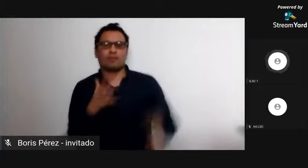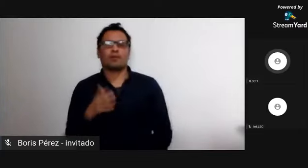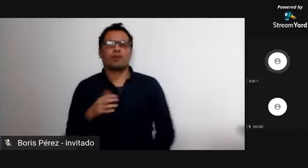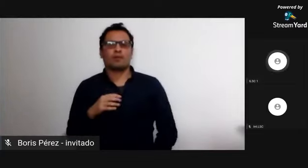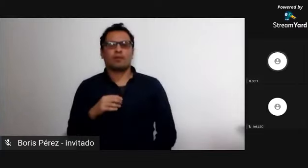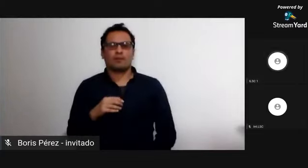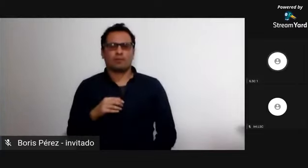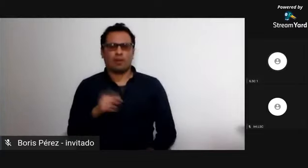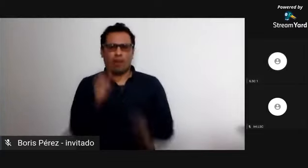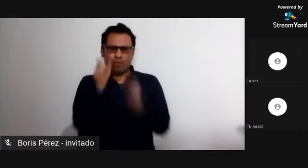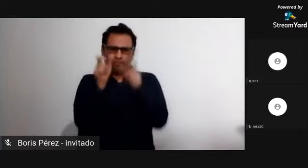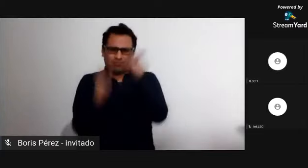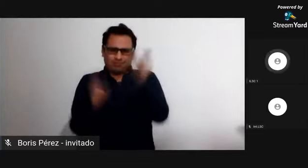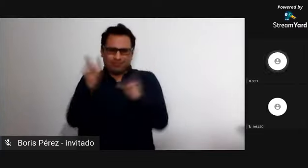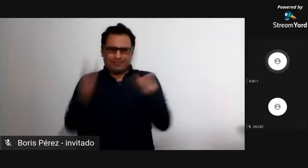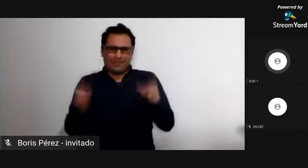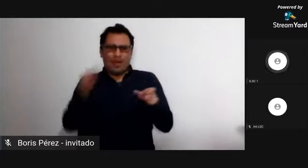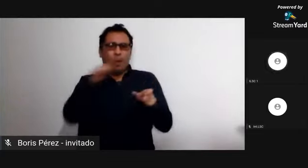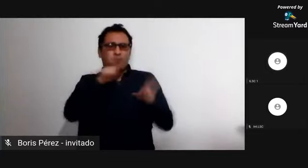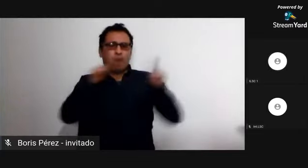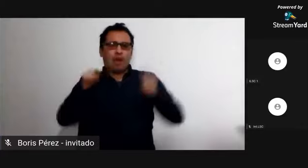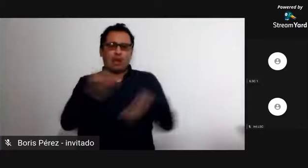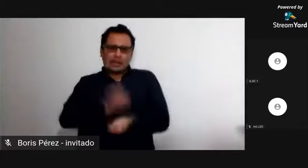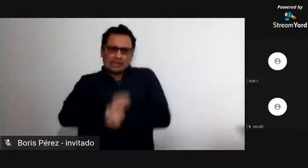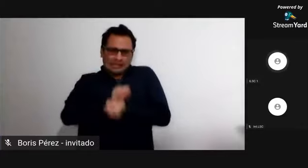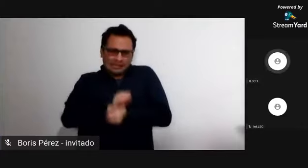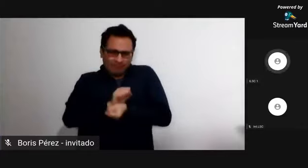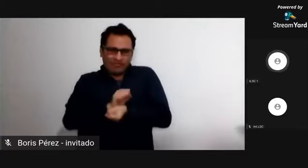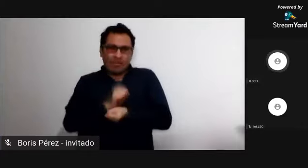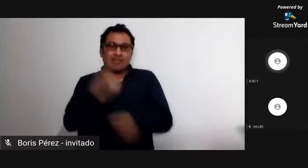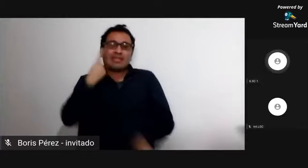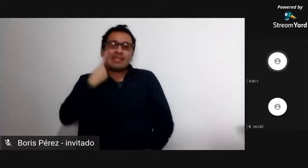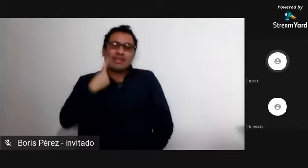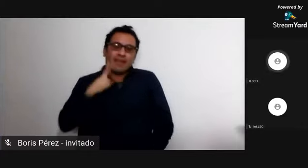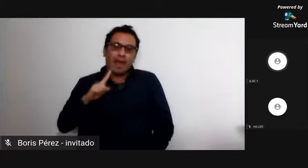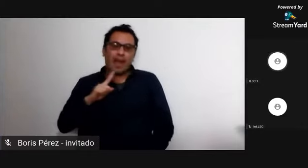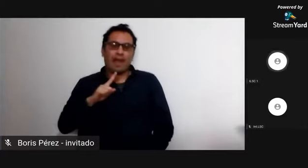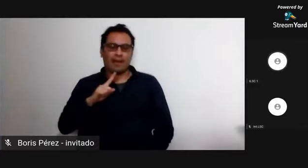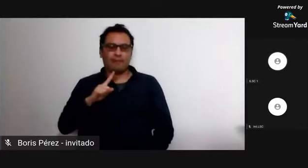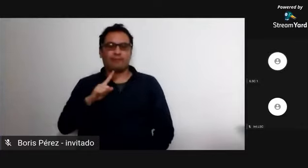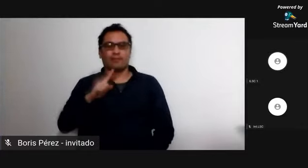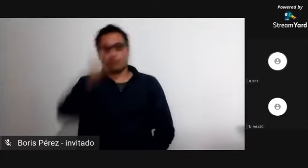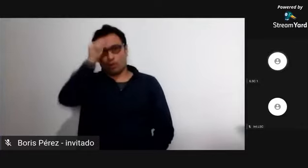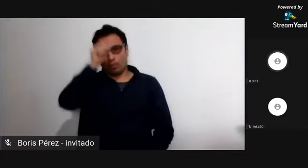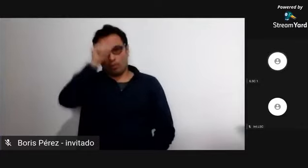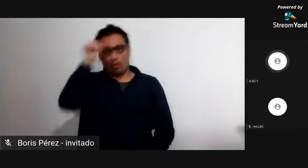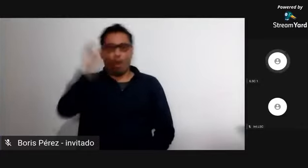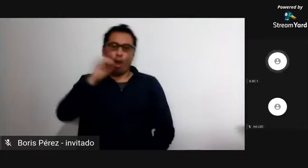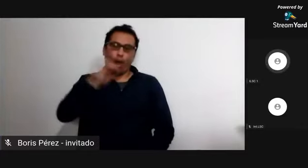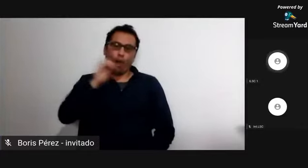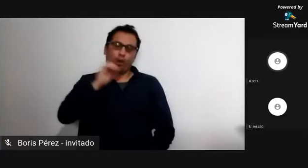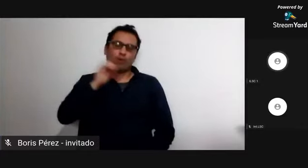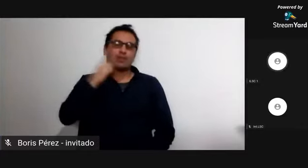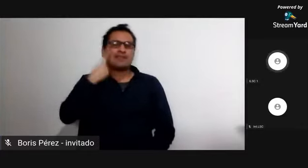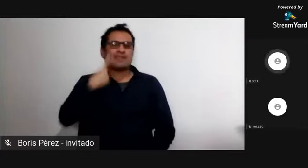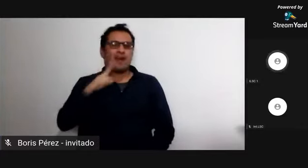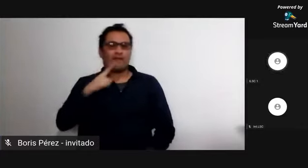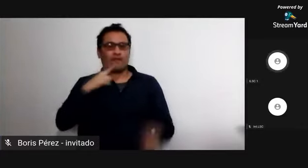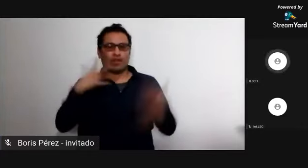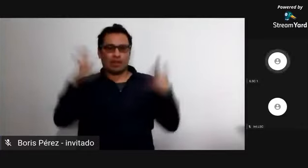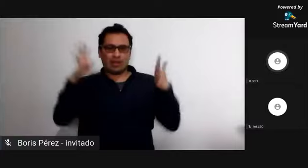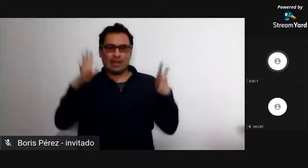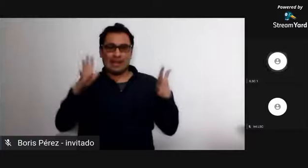Ok, listo. Entonces, como mencionábamos anteriormente, ofrezco una disculpa por la interrupción.